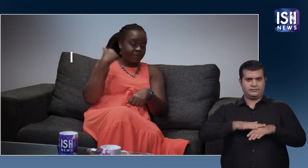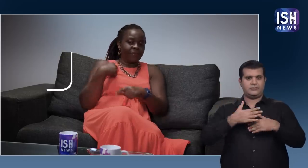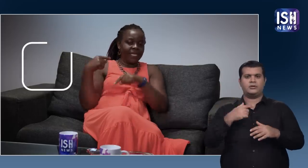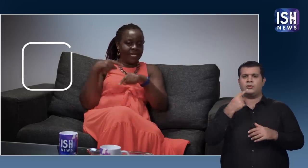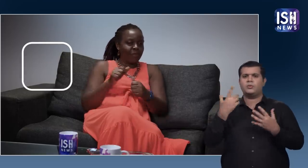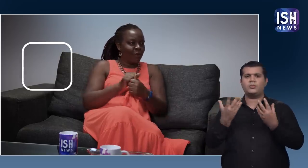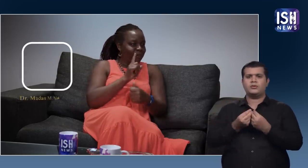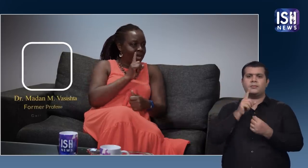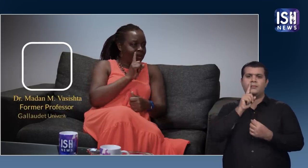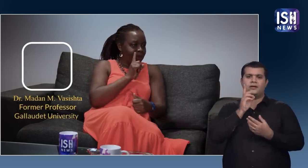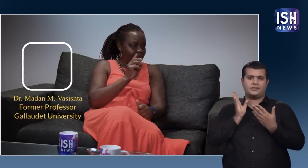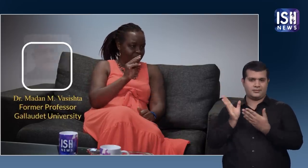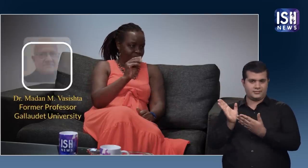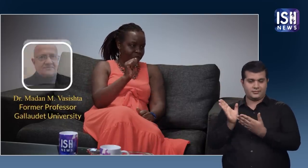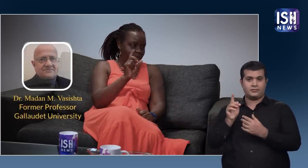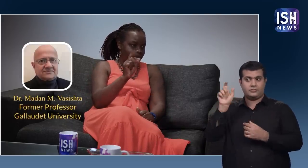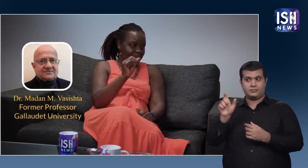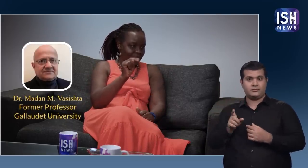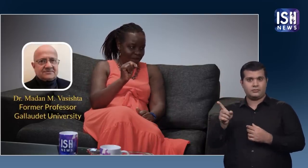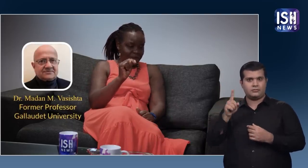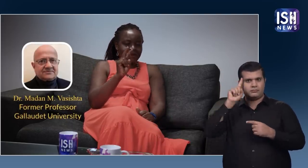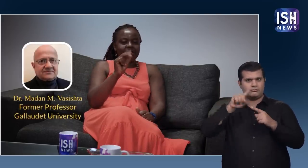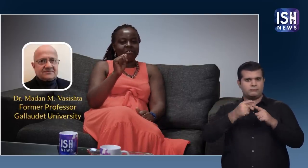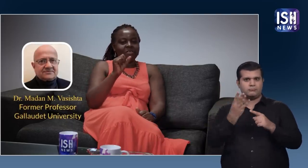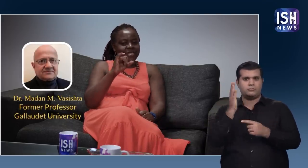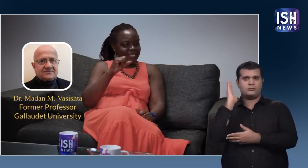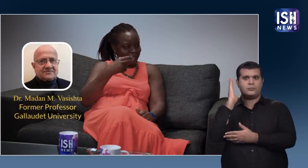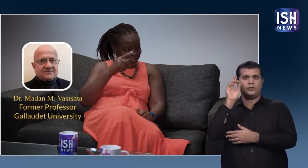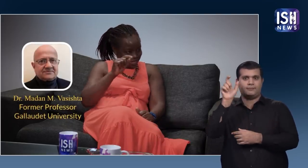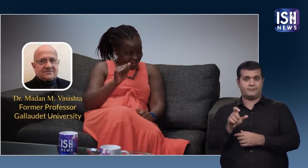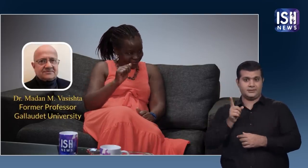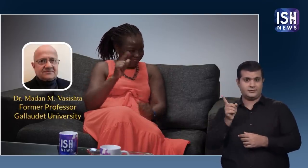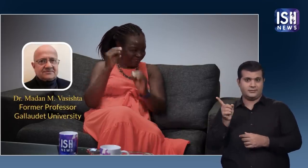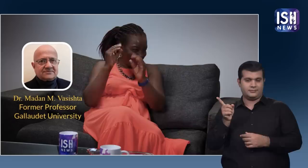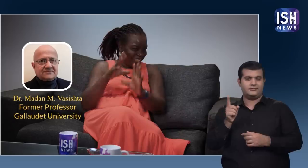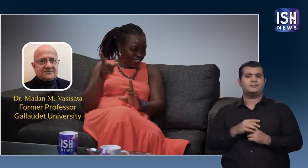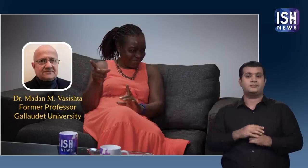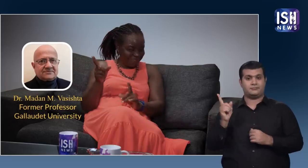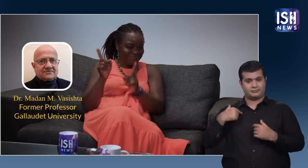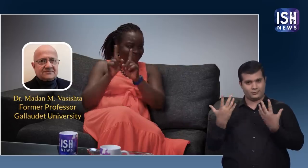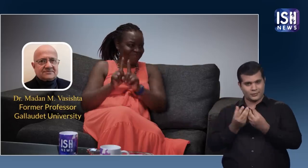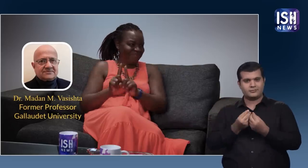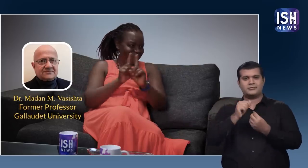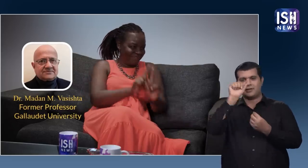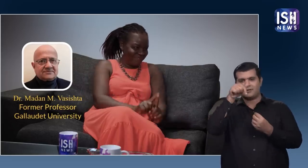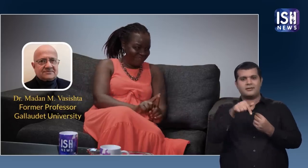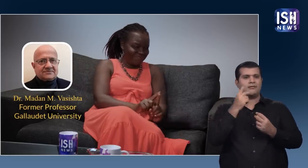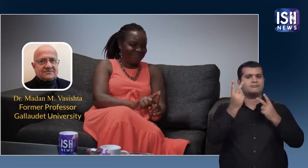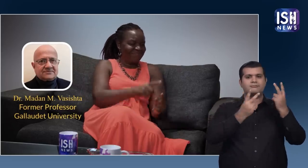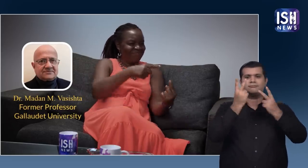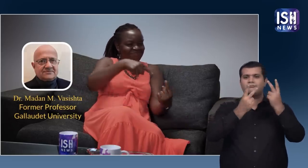यहां डॉक्टर मदन वशिष के साथ आई थी जो एक शिक्षक है। मैं यहां उनके साथ थी और